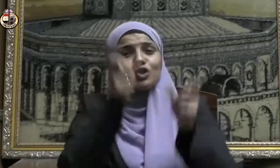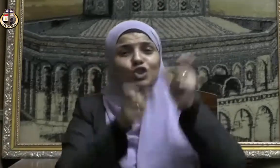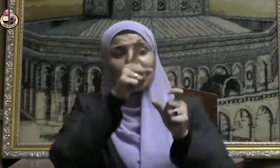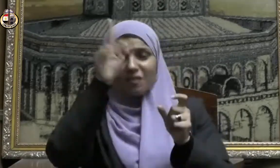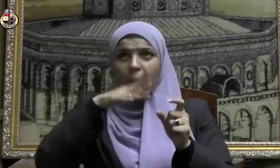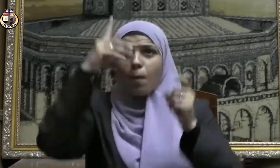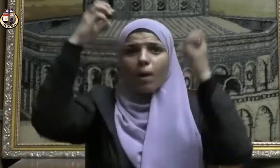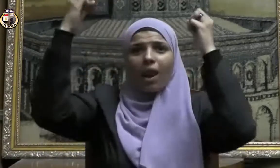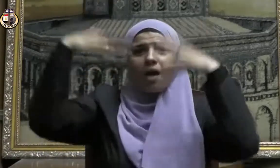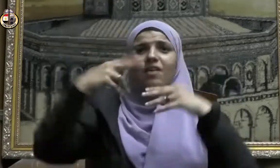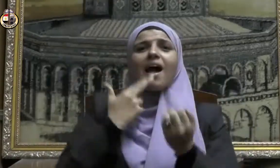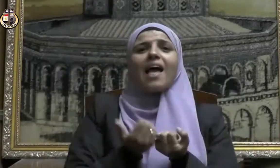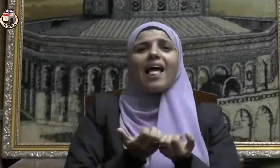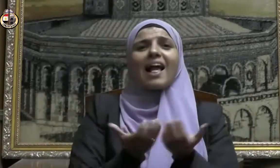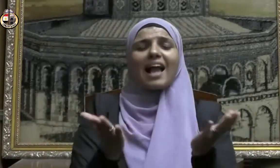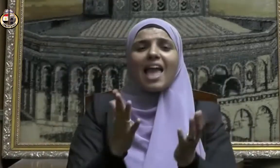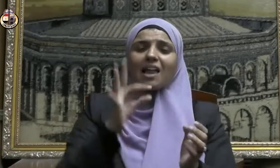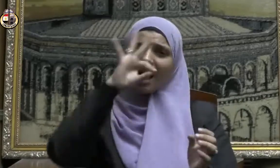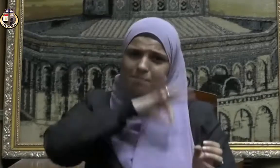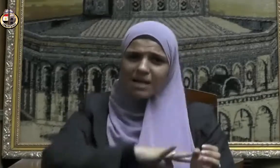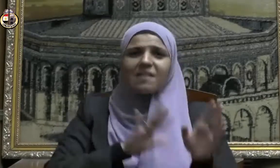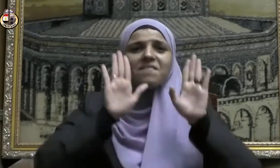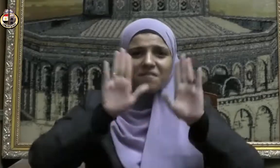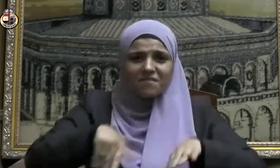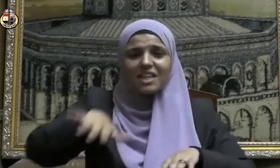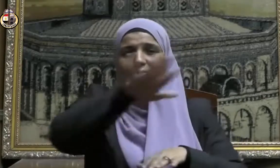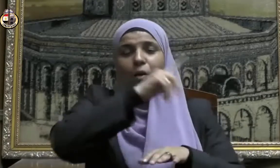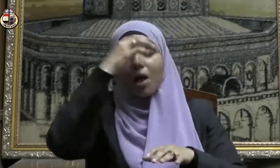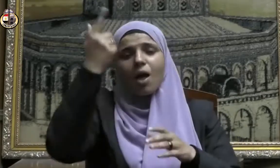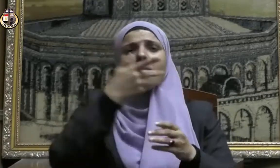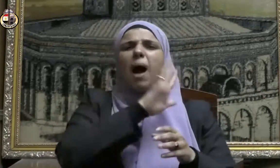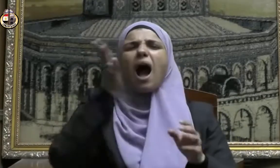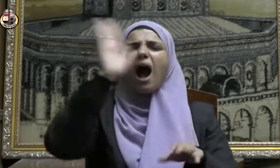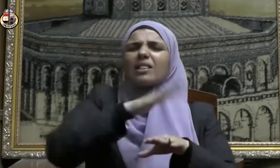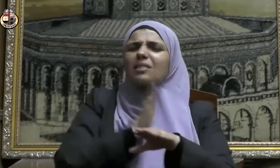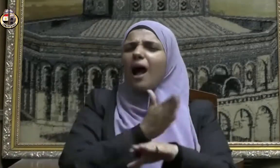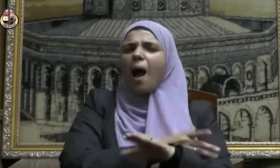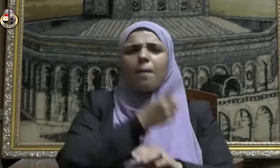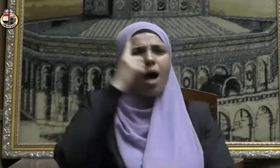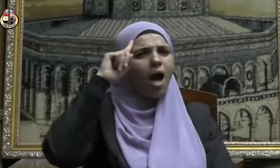تصيبه منها نفحة لا يشقى بعدها أبدا